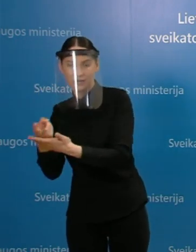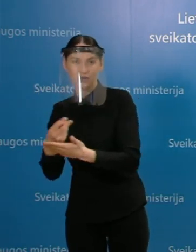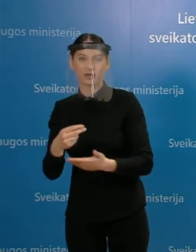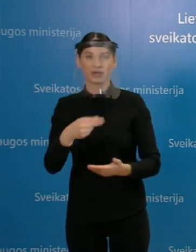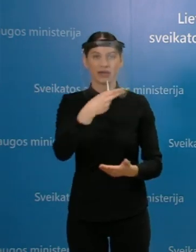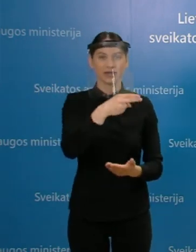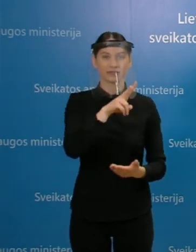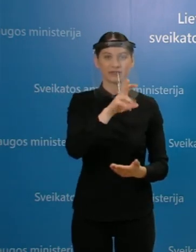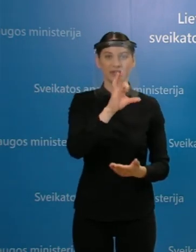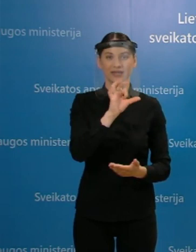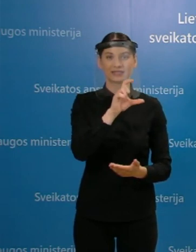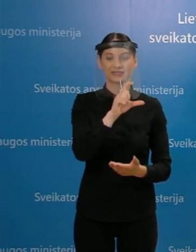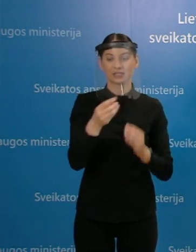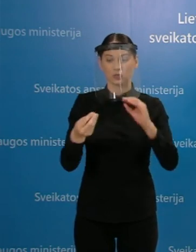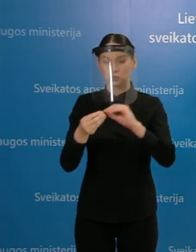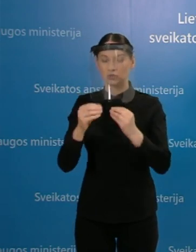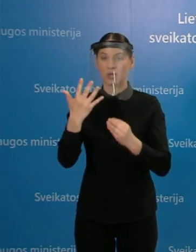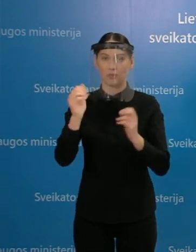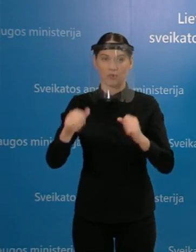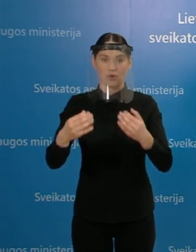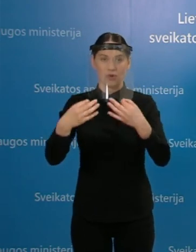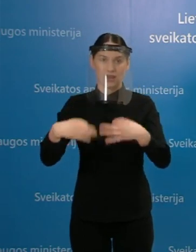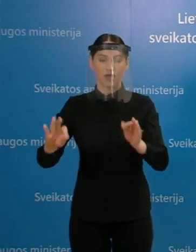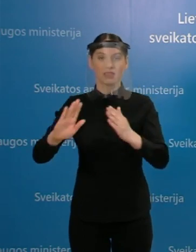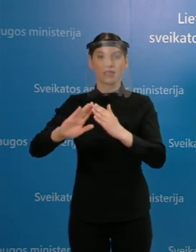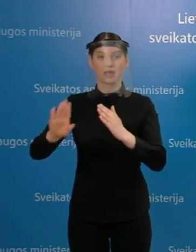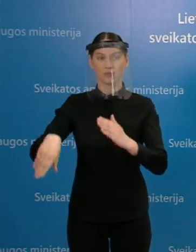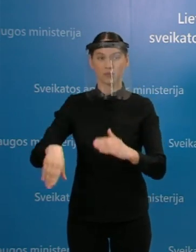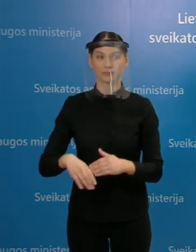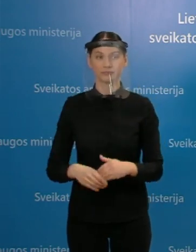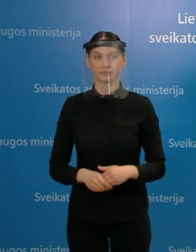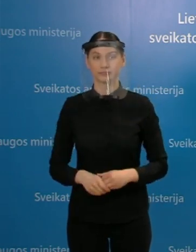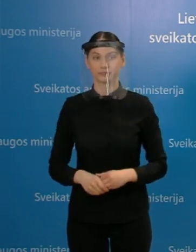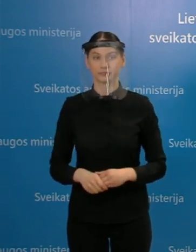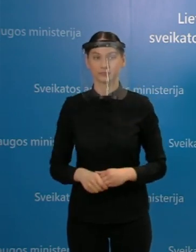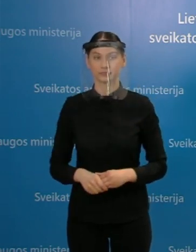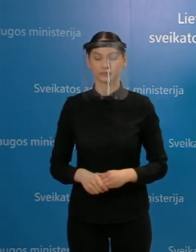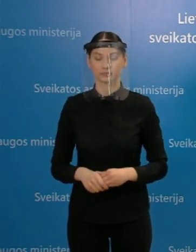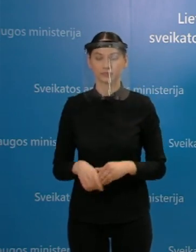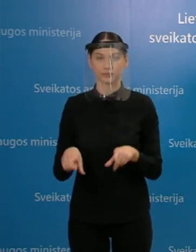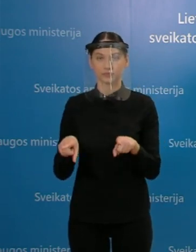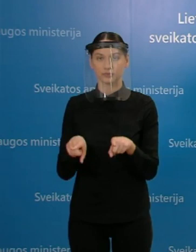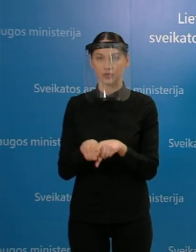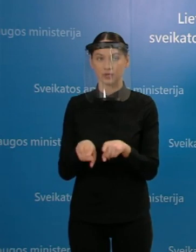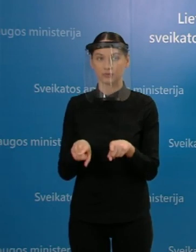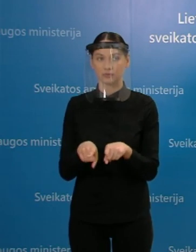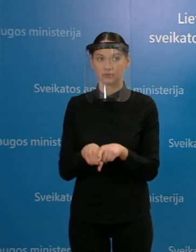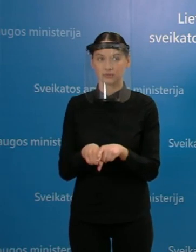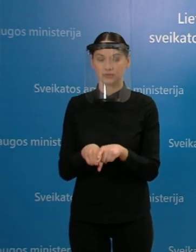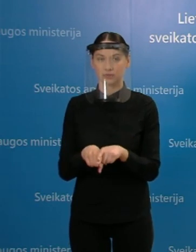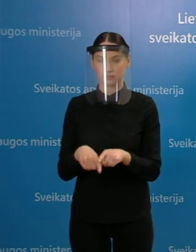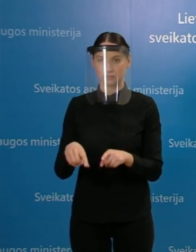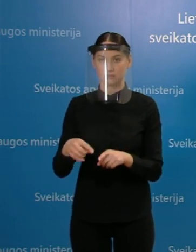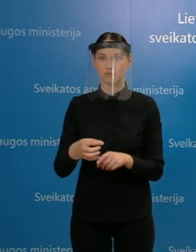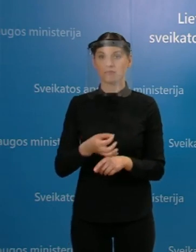visuomenės veikatos centro sutarimu. Ir taip pat pradėjome vertinti nuo